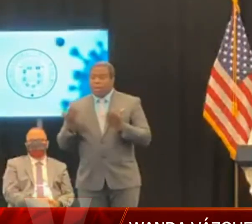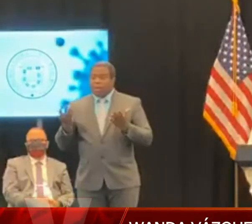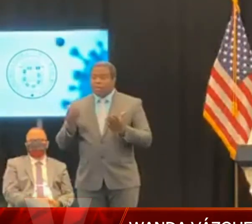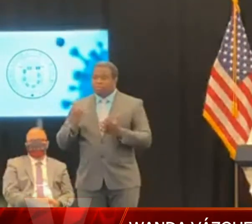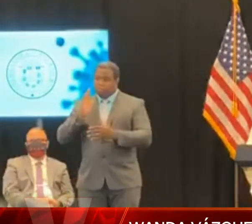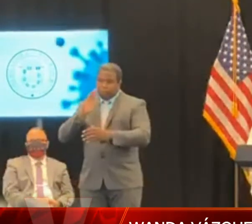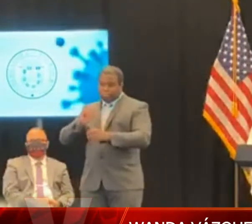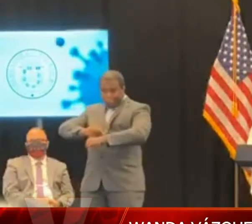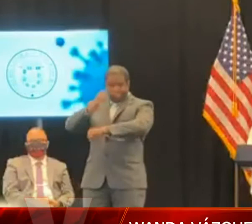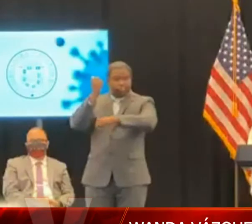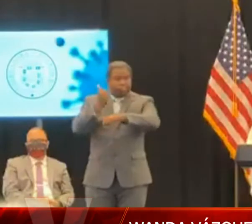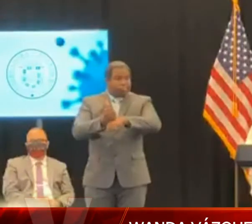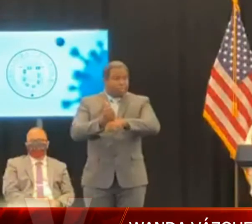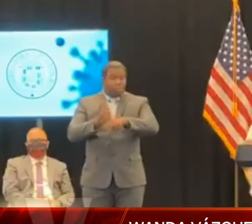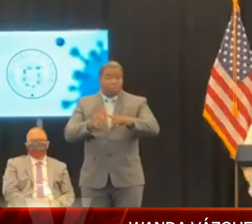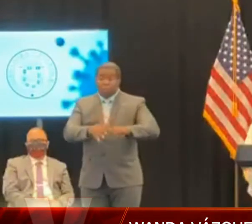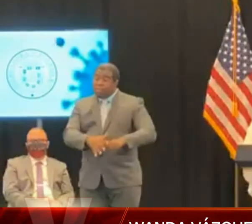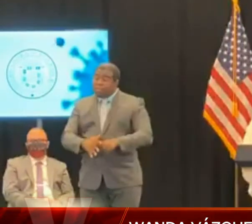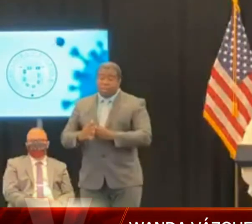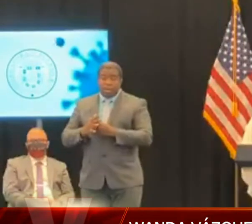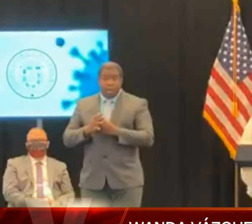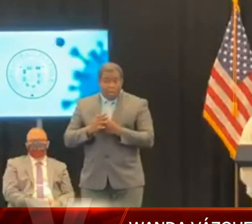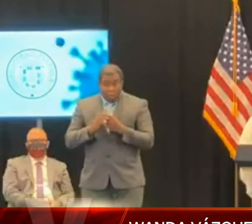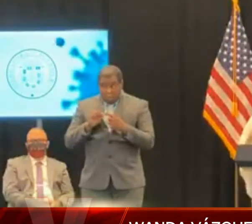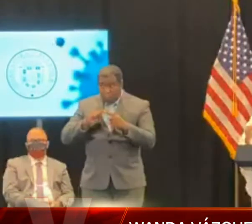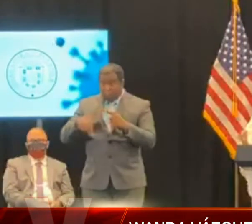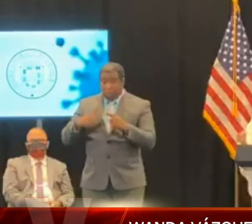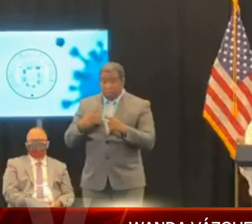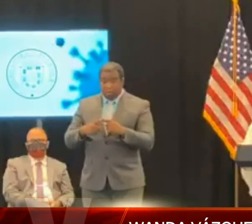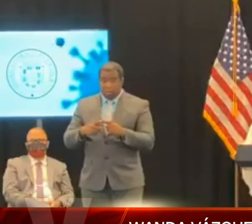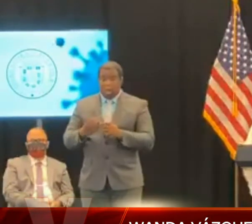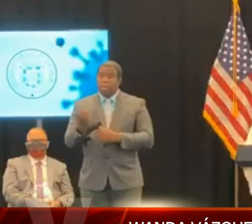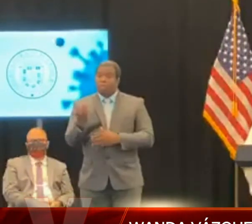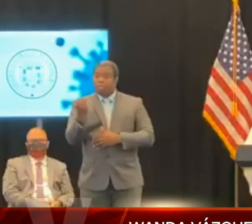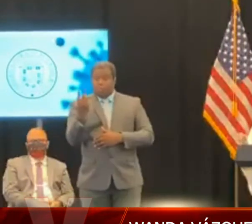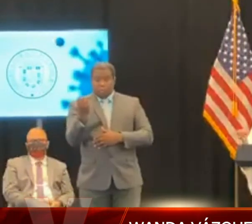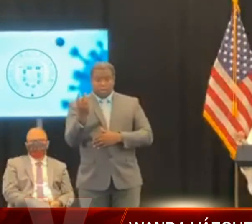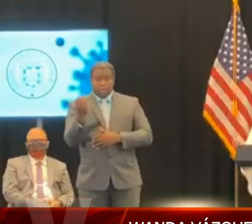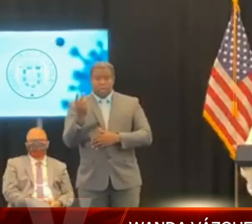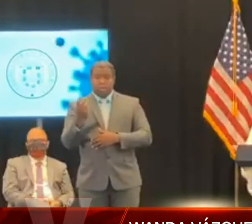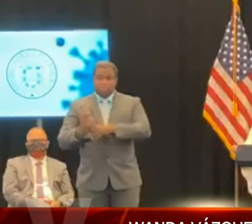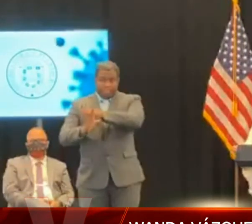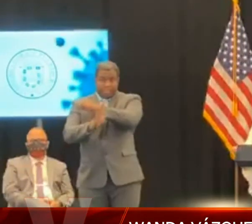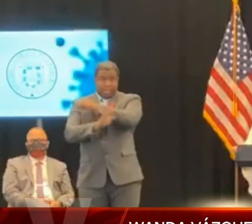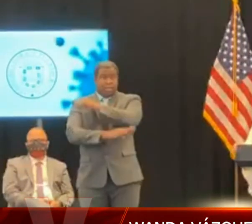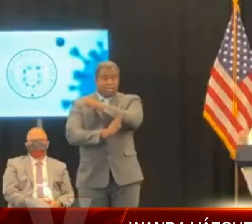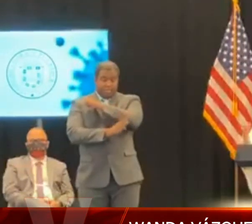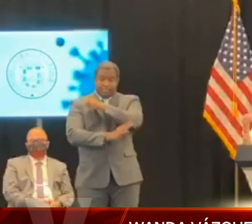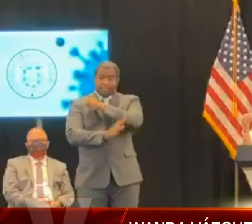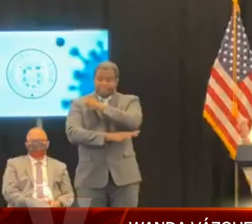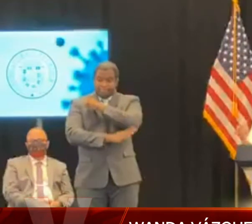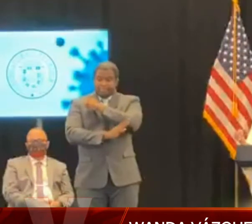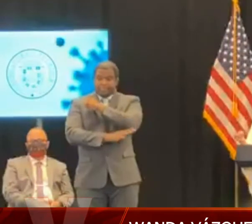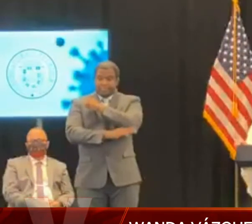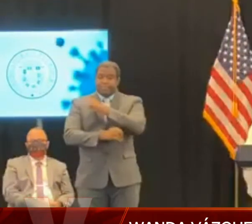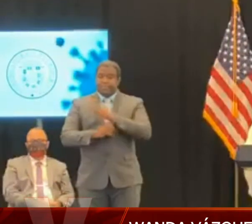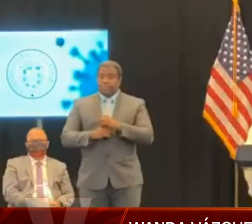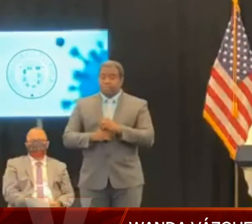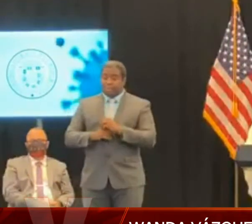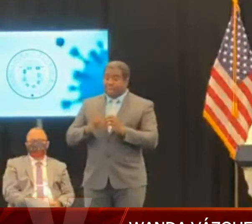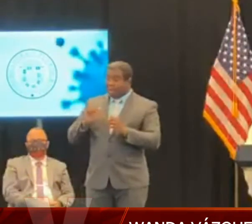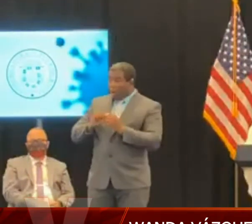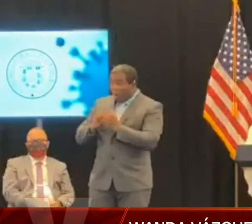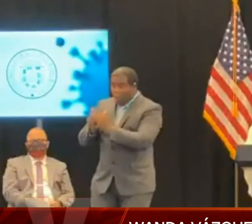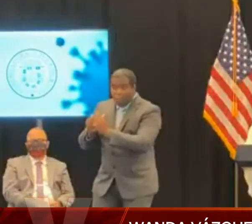son el producto de unas discusiones entre el sector médico y el